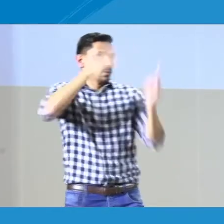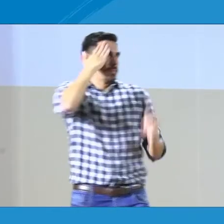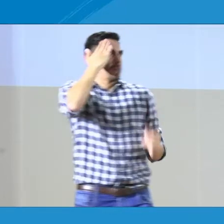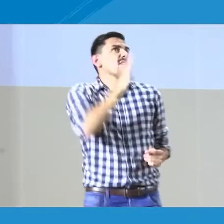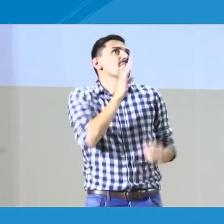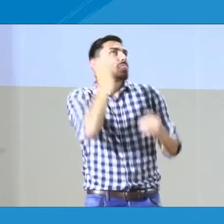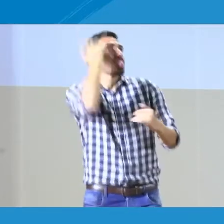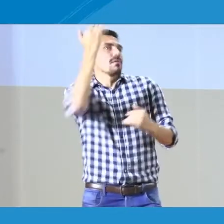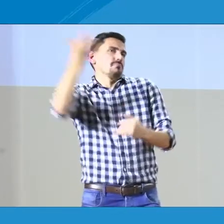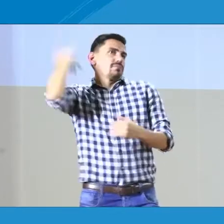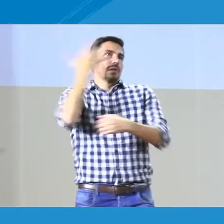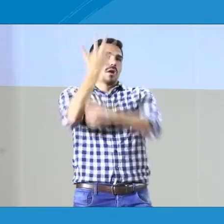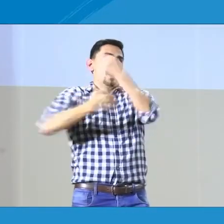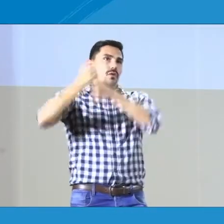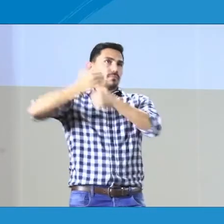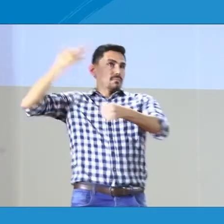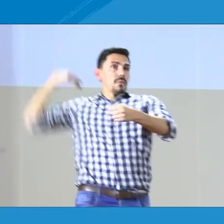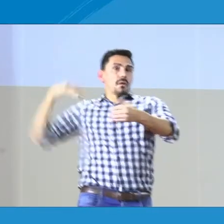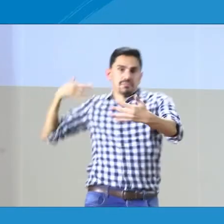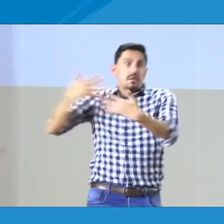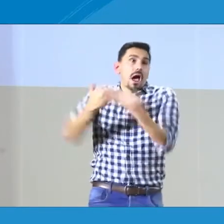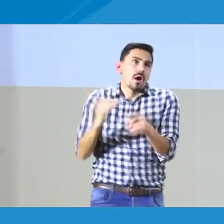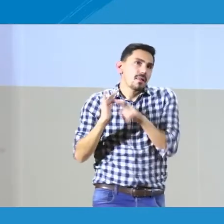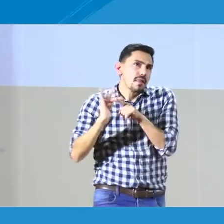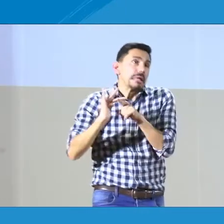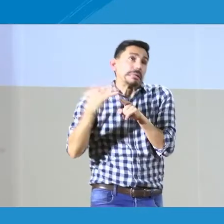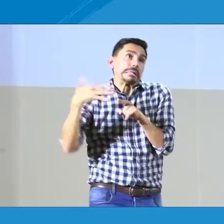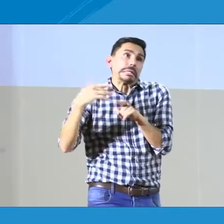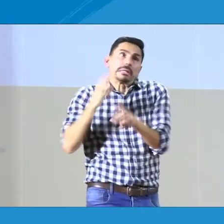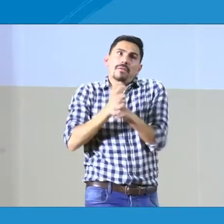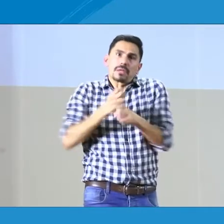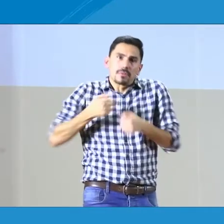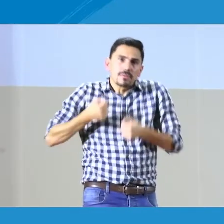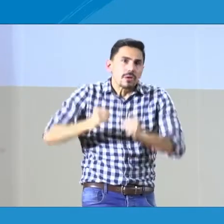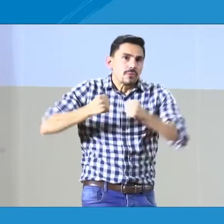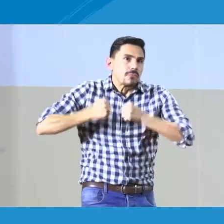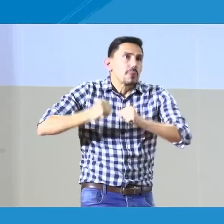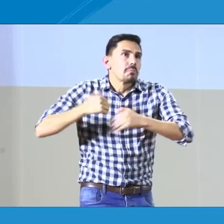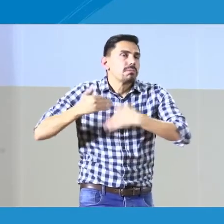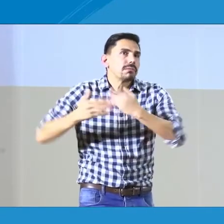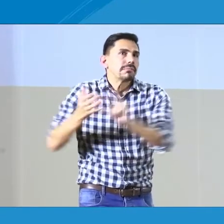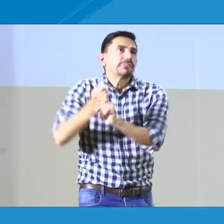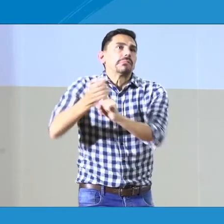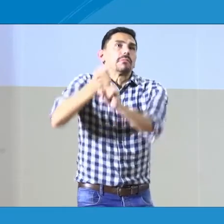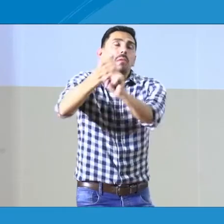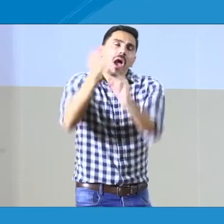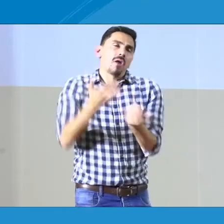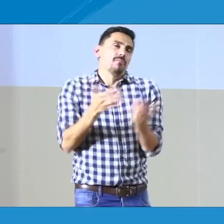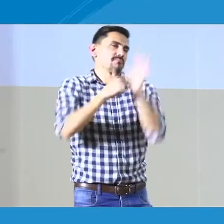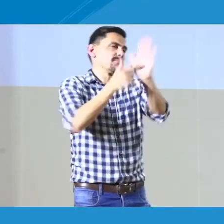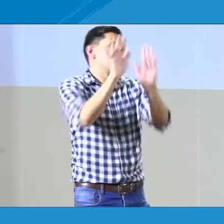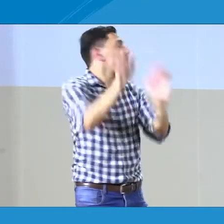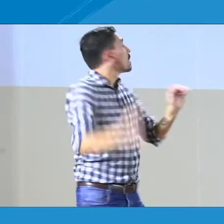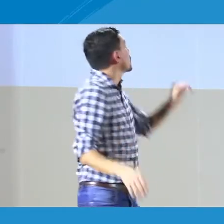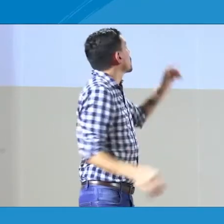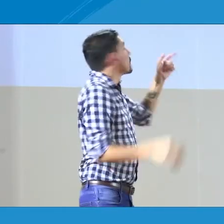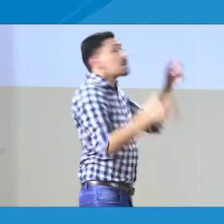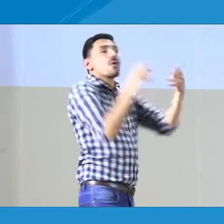Entonces, para que se sepa cuáles fueron los antecedentes de este decreto, que fueron cinco años de un trabajo arduo y,